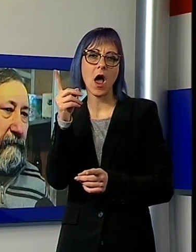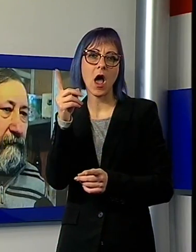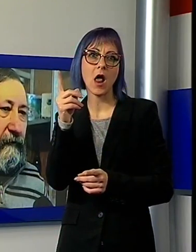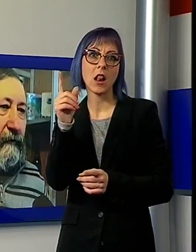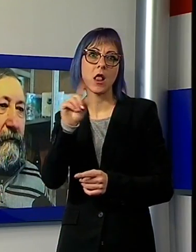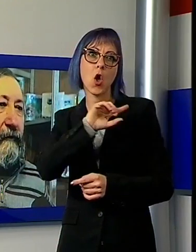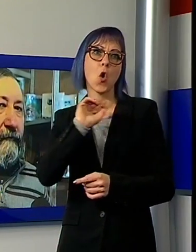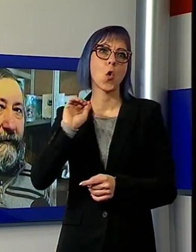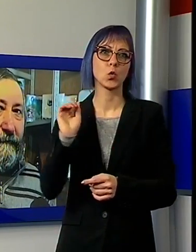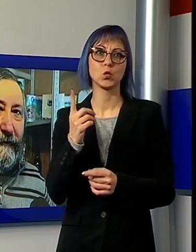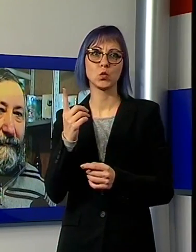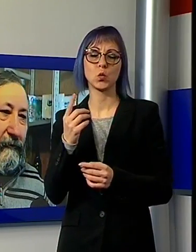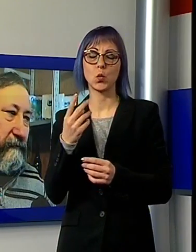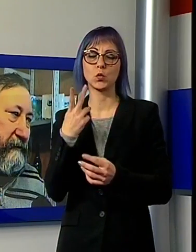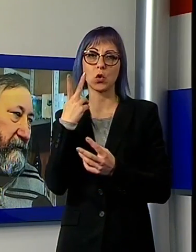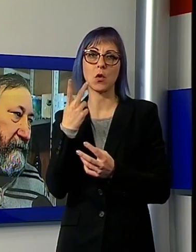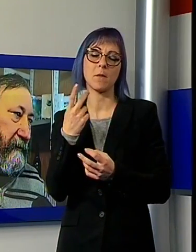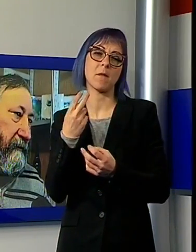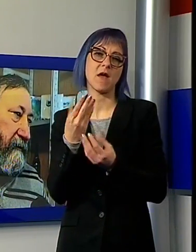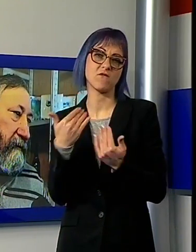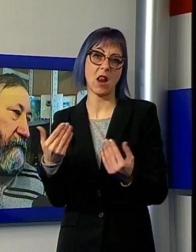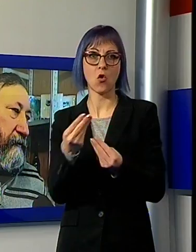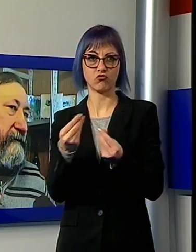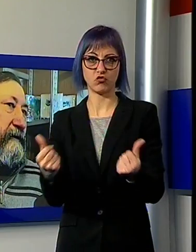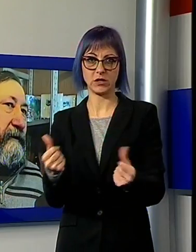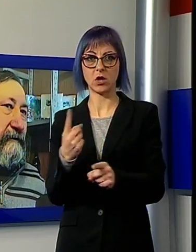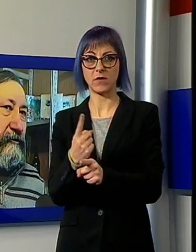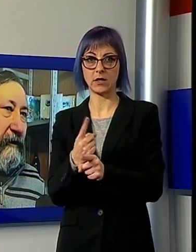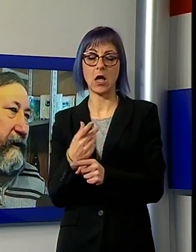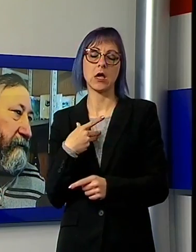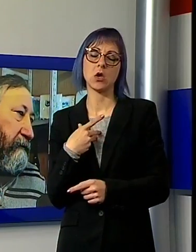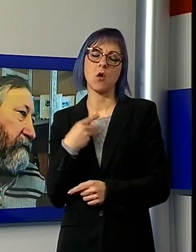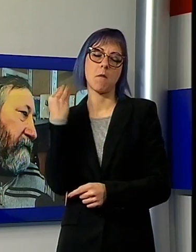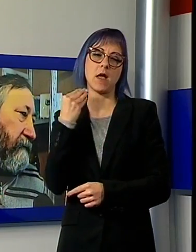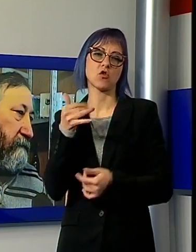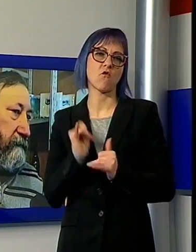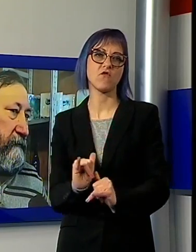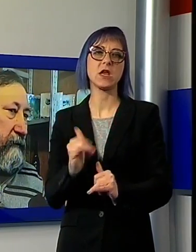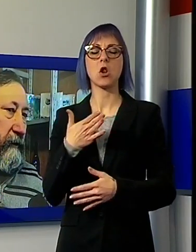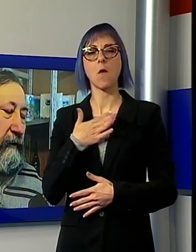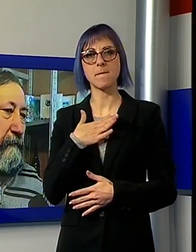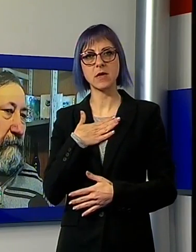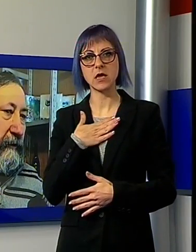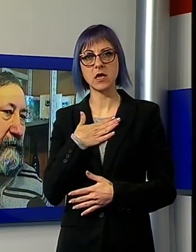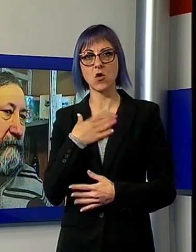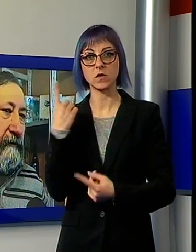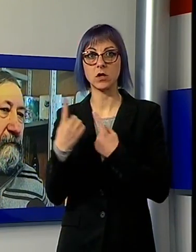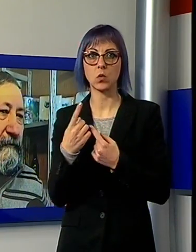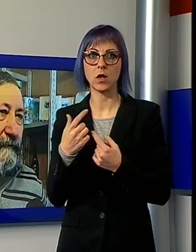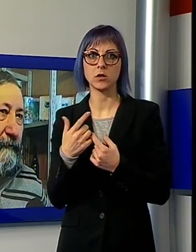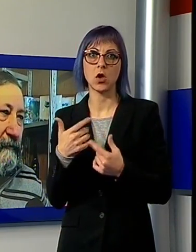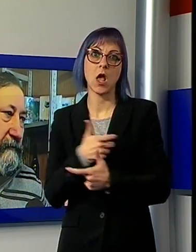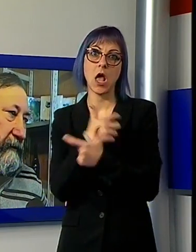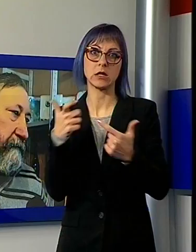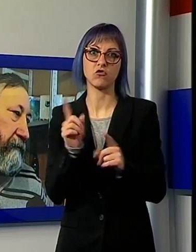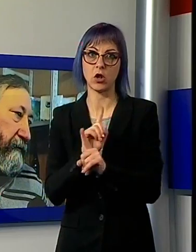credo che mio figlio abbia fatto delle infrazioni così, posso dire, esagerate. Era là per prendere notizie